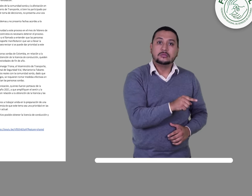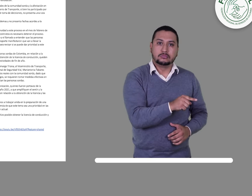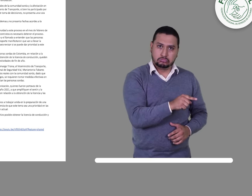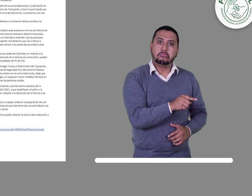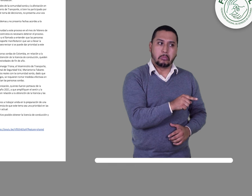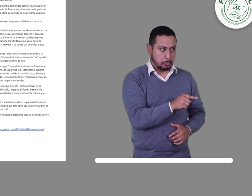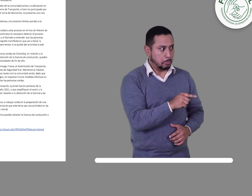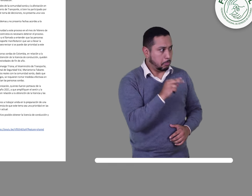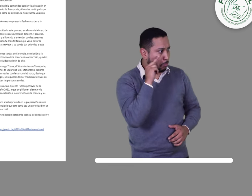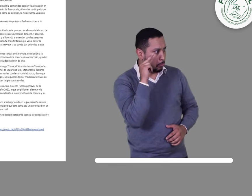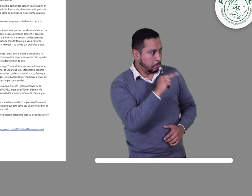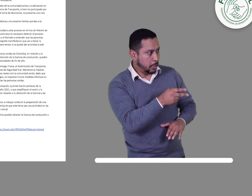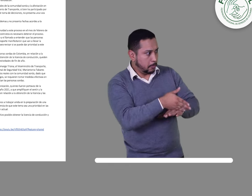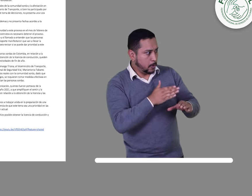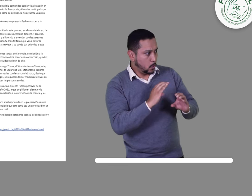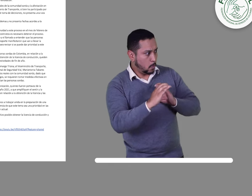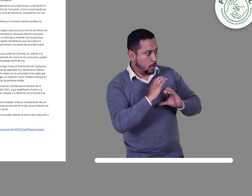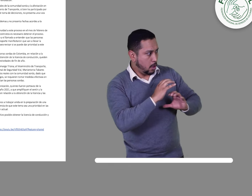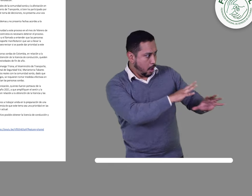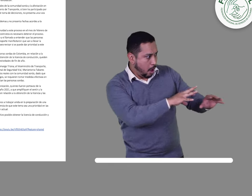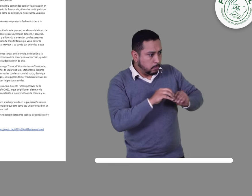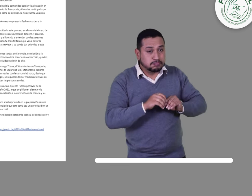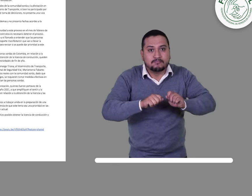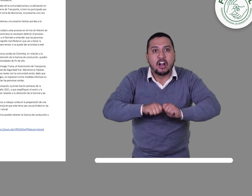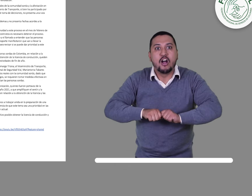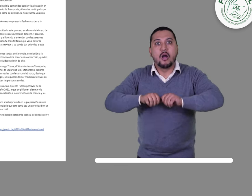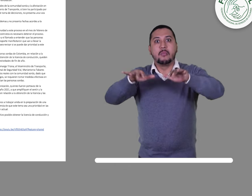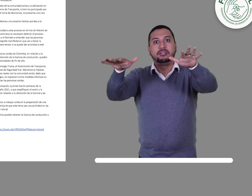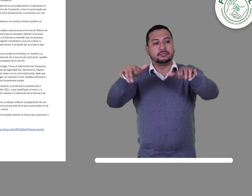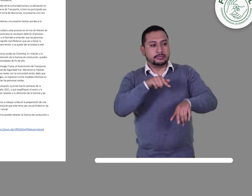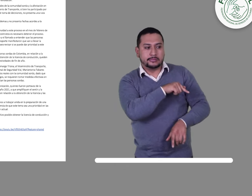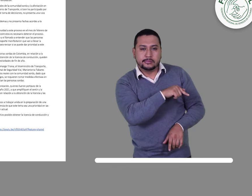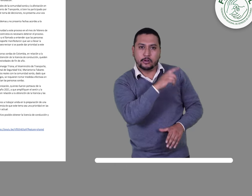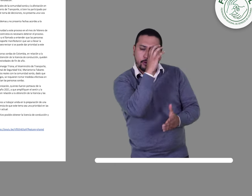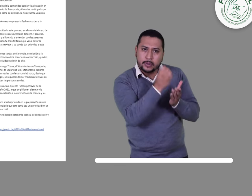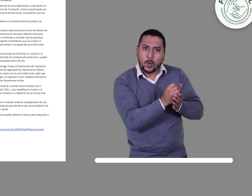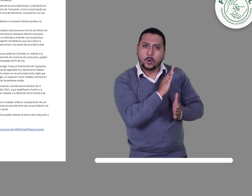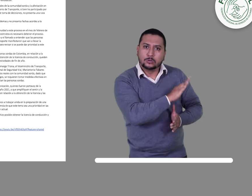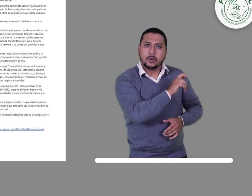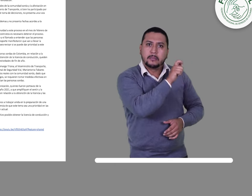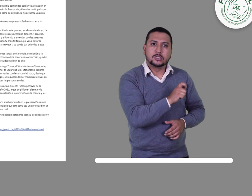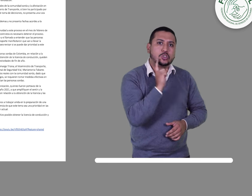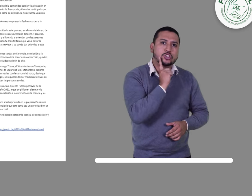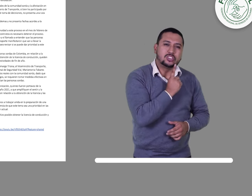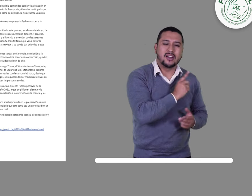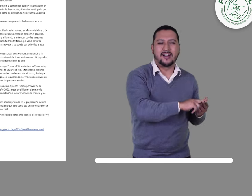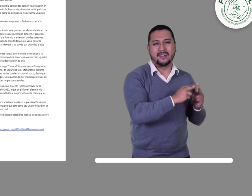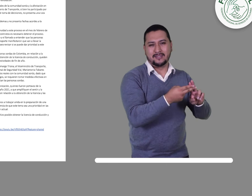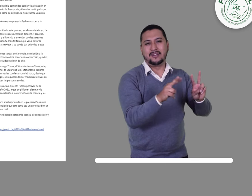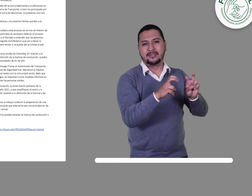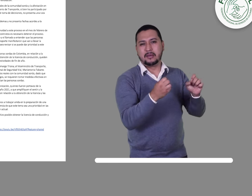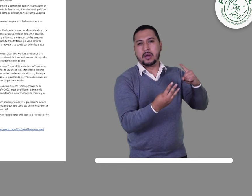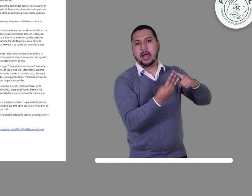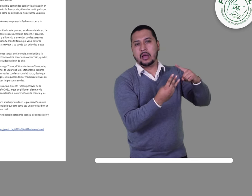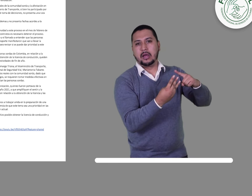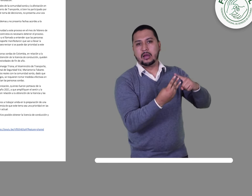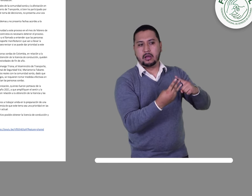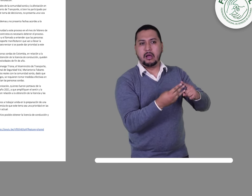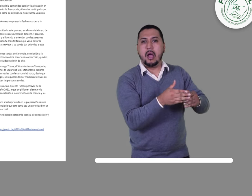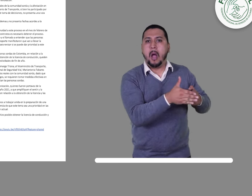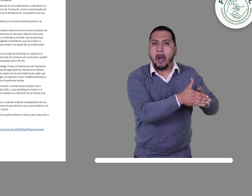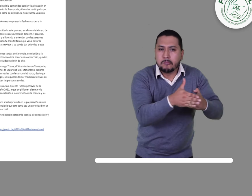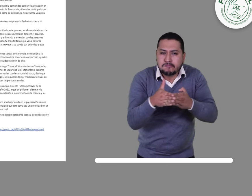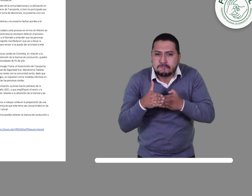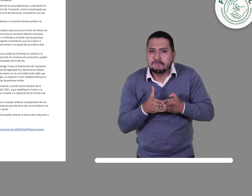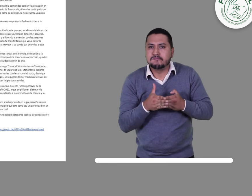sentir y la frustración de las personas sordas y visibilicen lo que pasa en relación a la obtención de la licencia y las